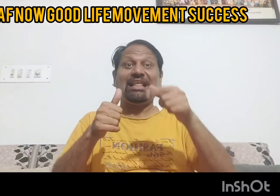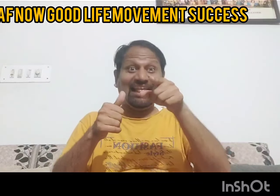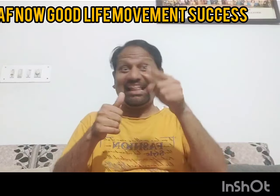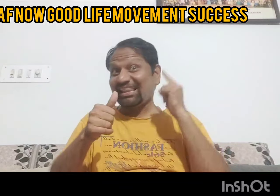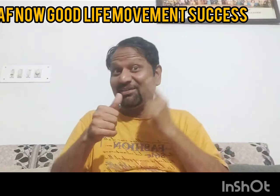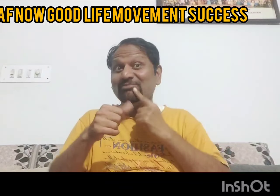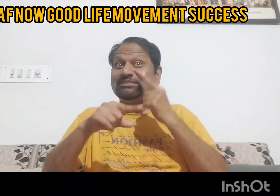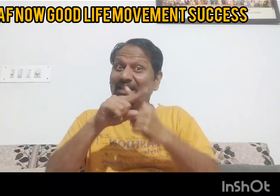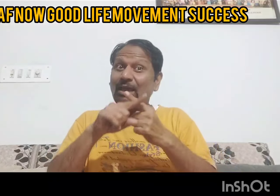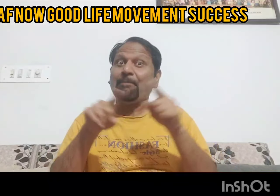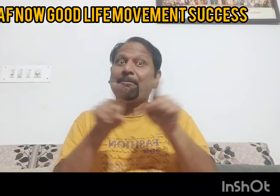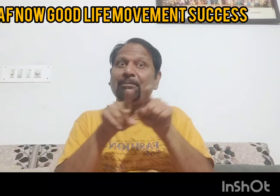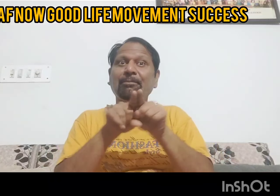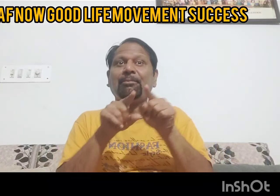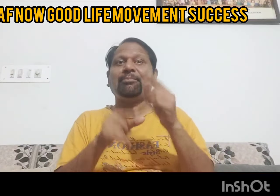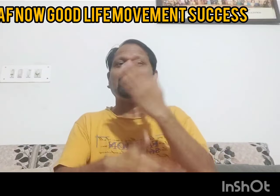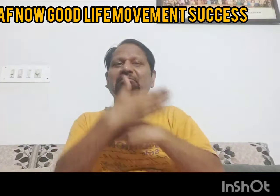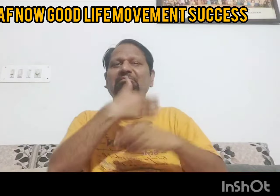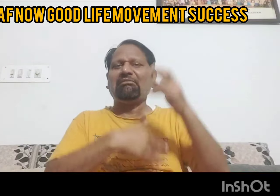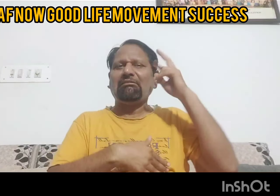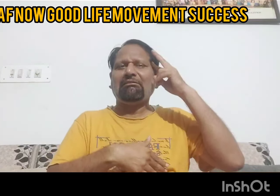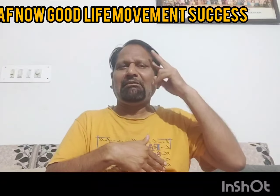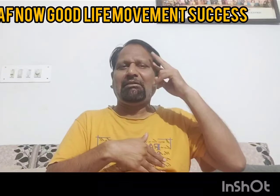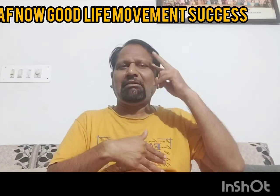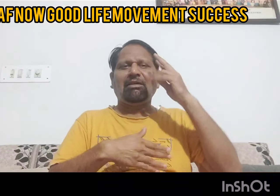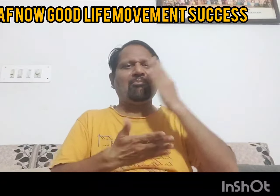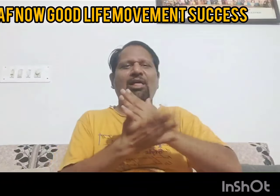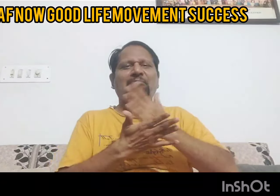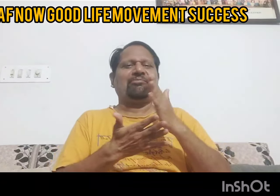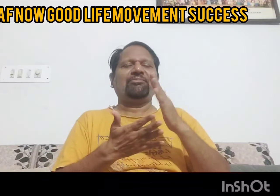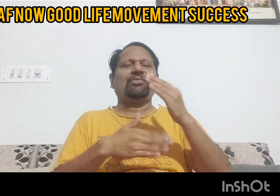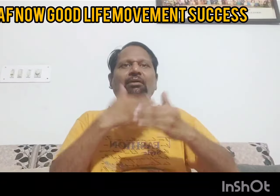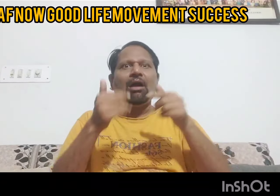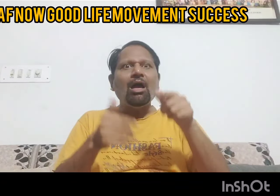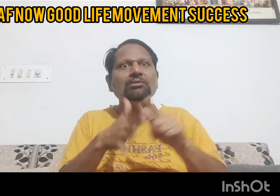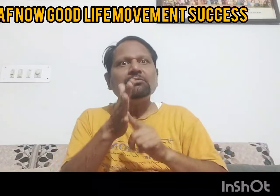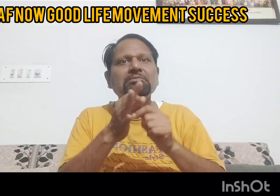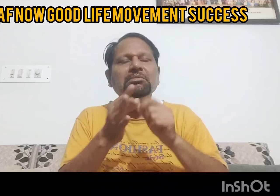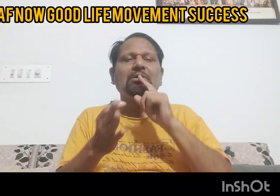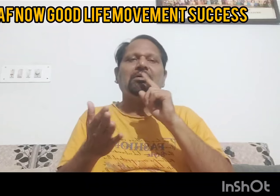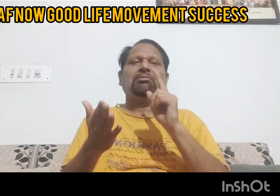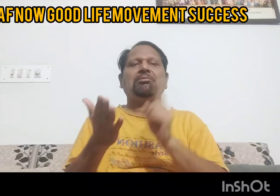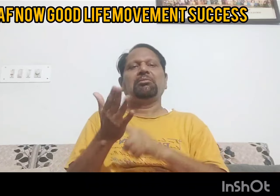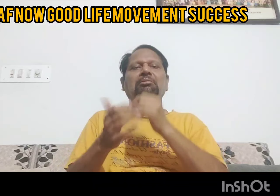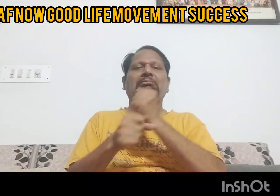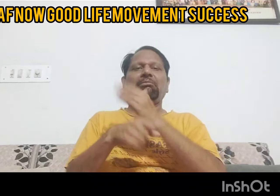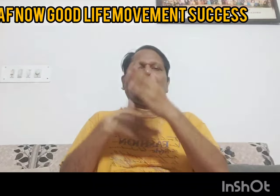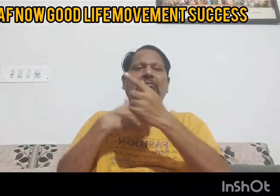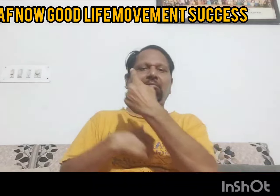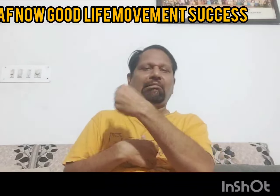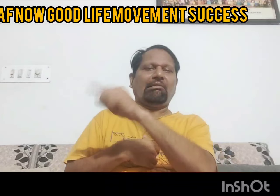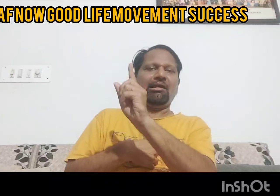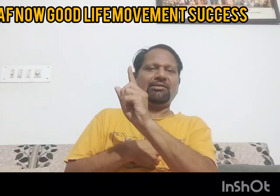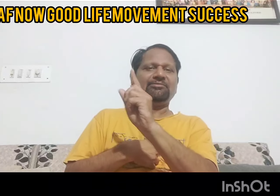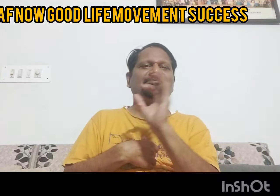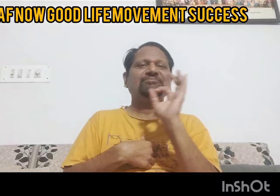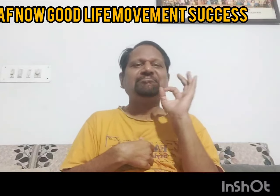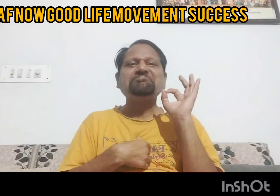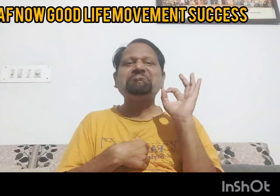ये बात सभी मुख बदिर लोगों को दिव्यांग जनों को जो एक शंका थी वह निकल गई और ये लगातार बंपर भरती चालू